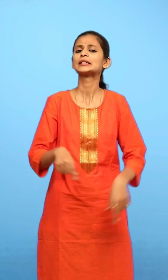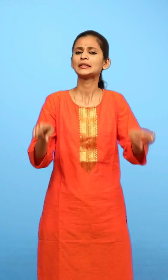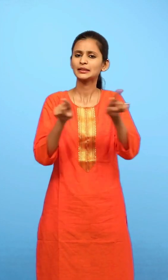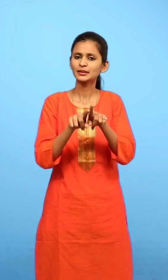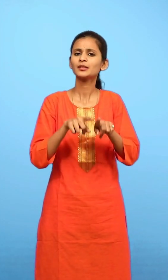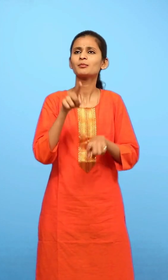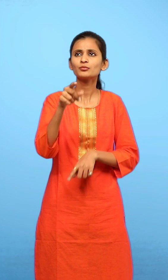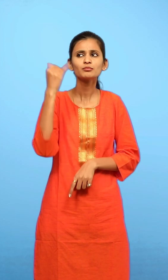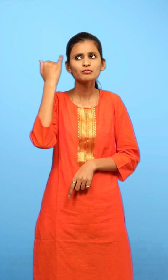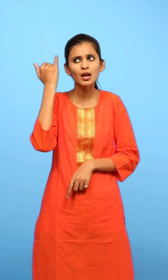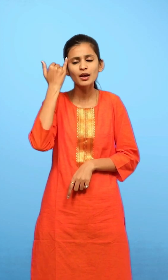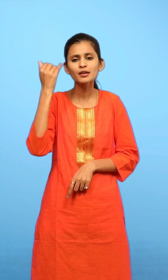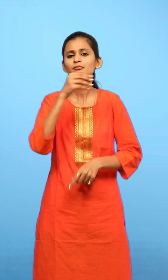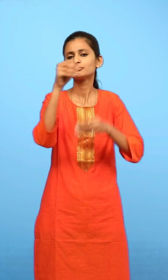शब्द अपने मन से जोडो